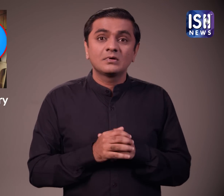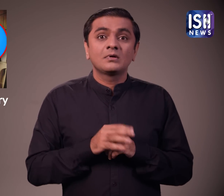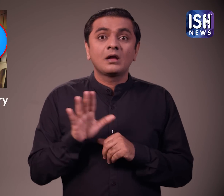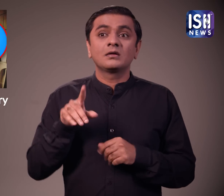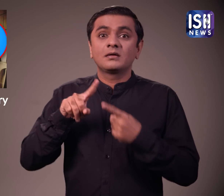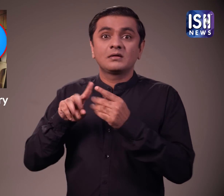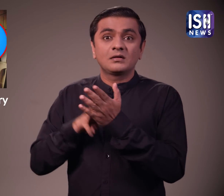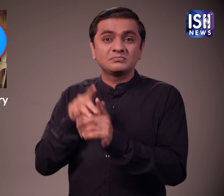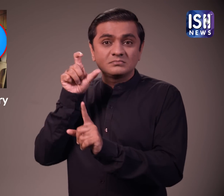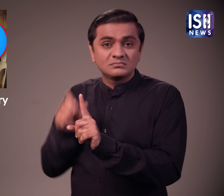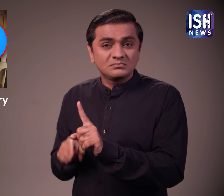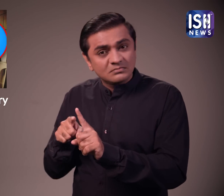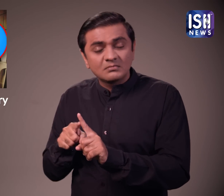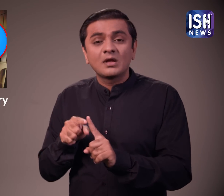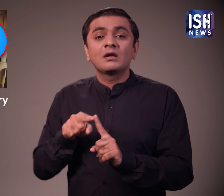मस्क ने अपने सबॉर्डिनेट्स को